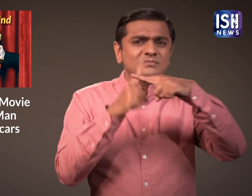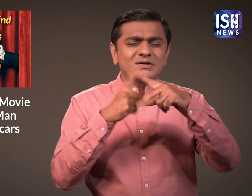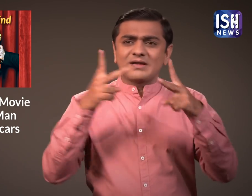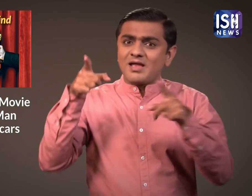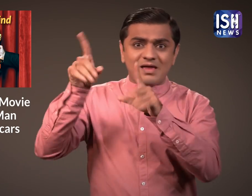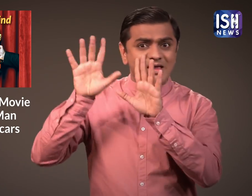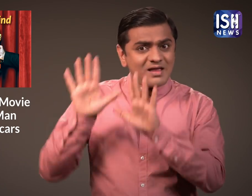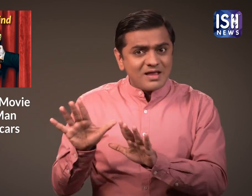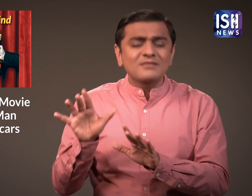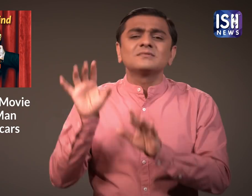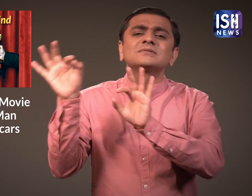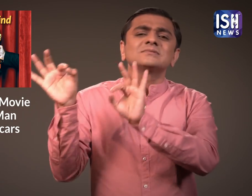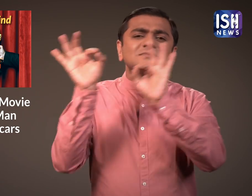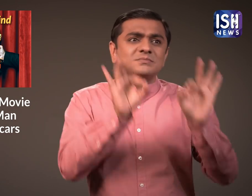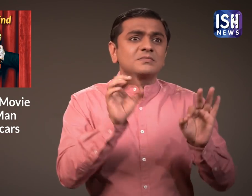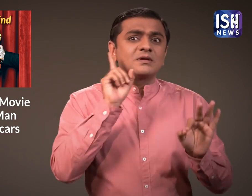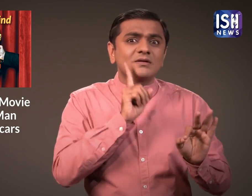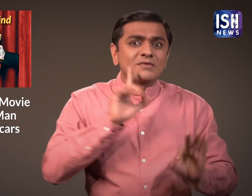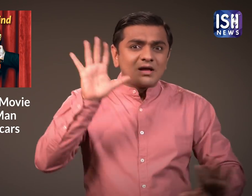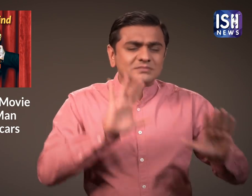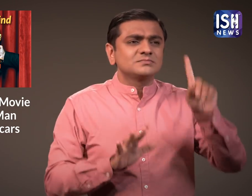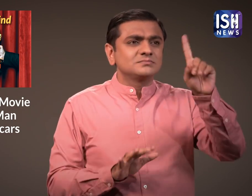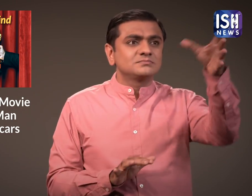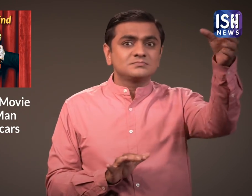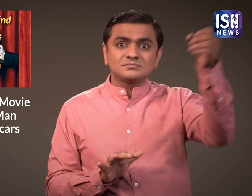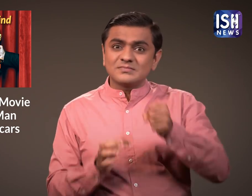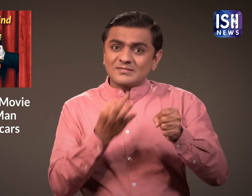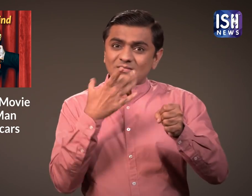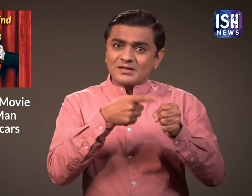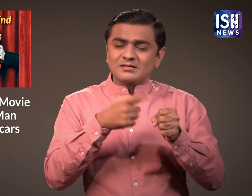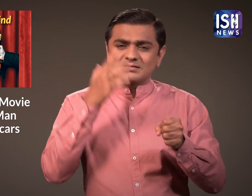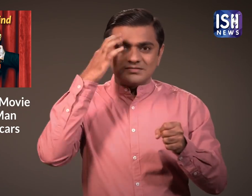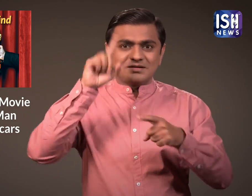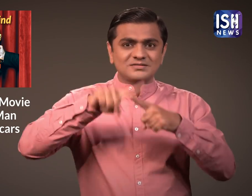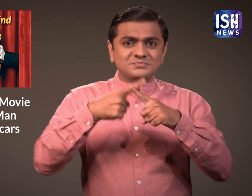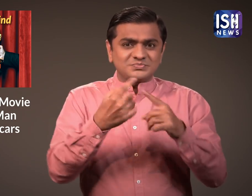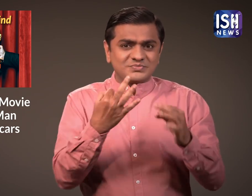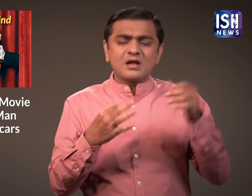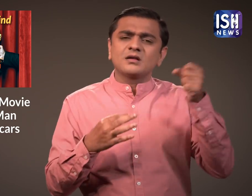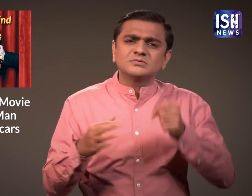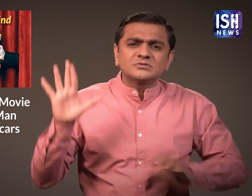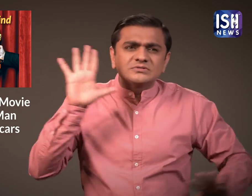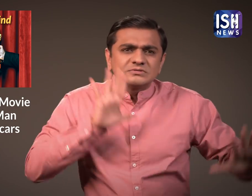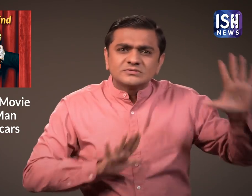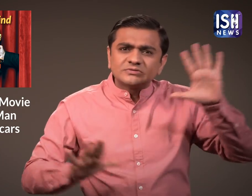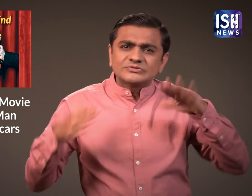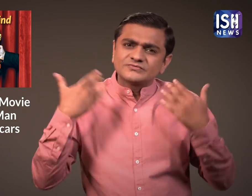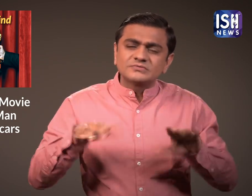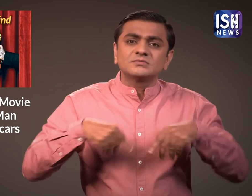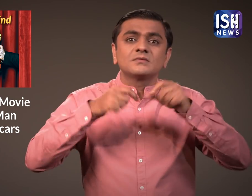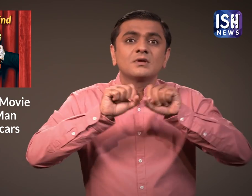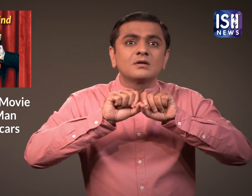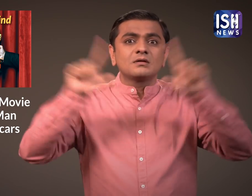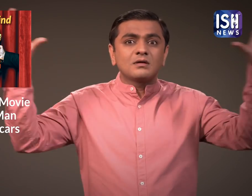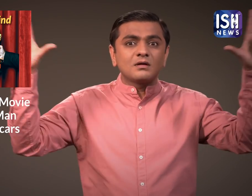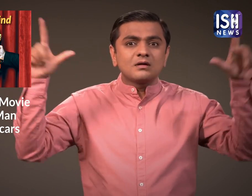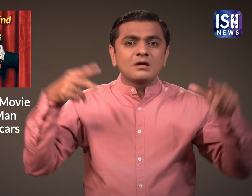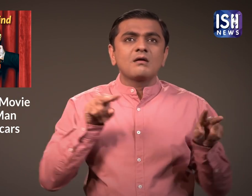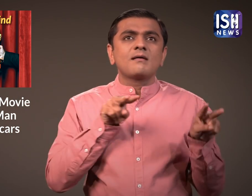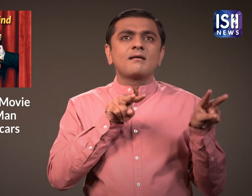चुना जाता है, तो वह चरित्र के साथ न्याई करने में सक्षम होते है। और इसलिए अन्या कर्णबदीर